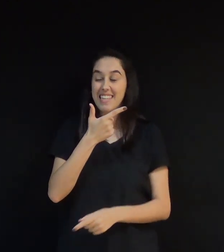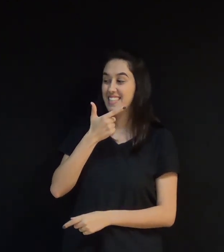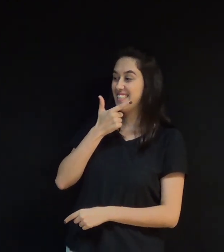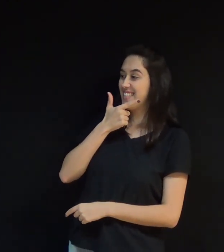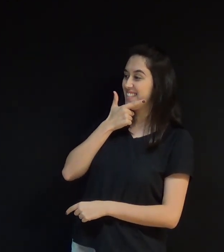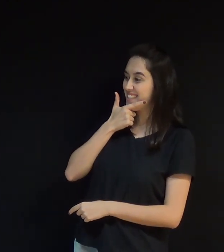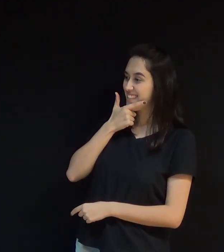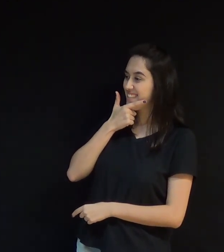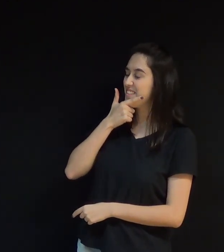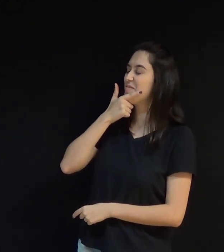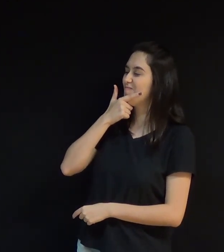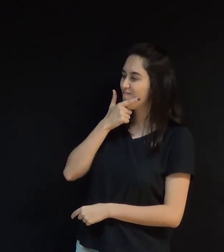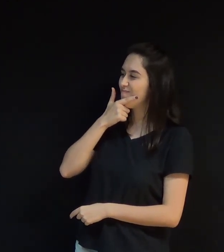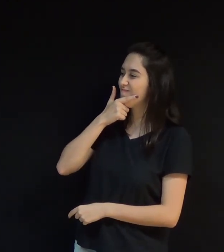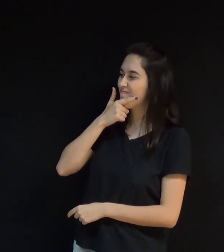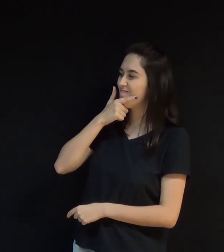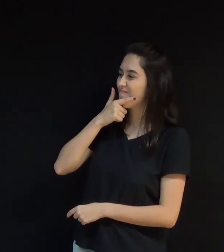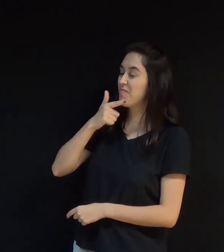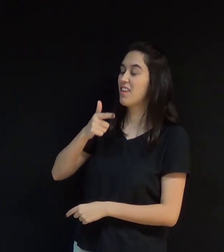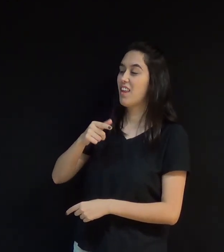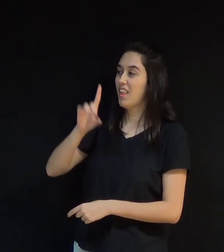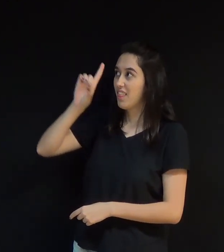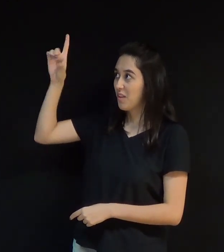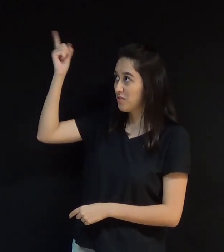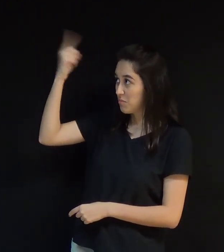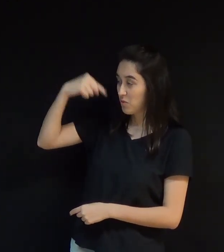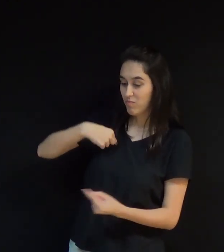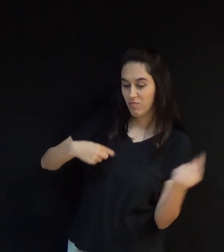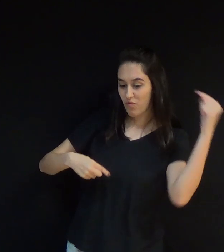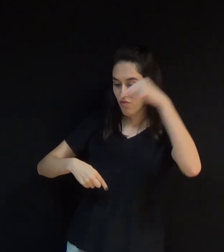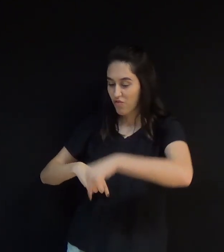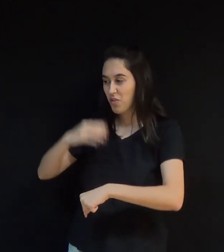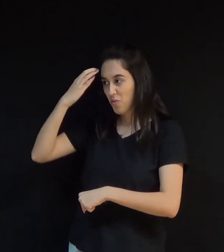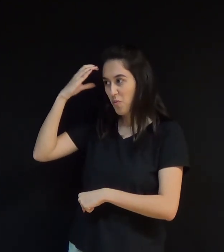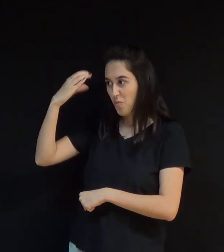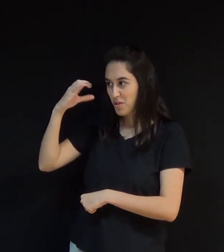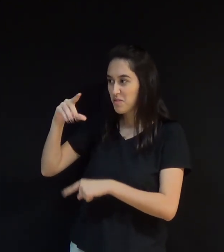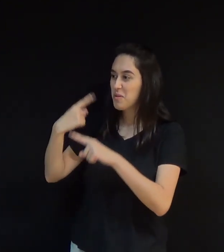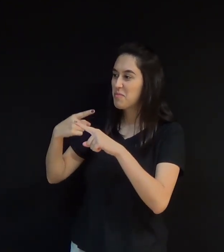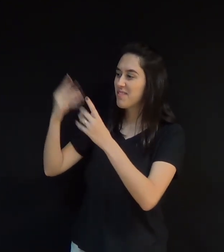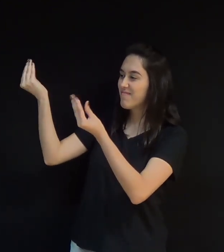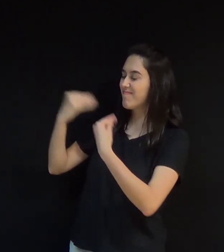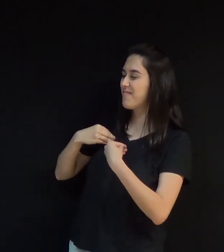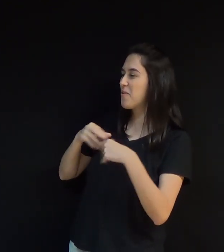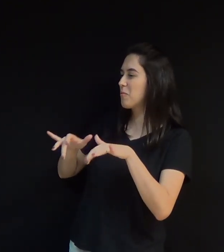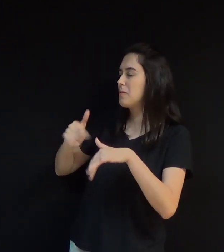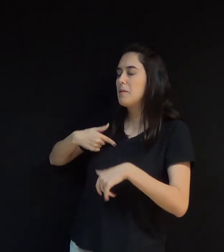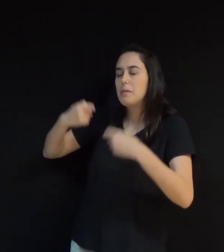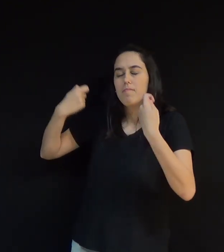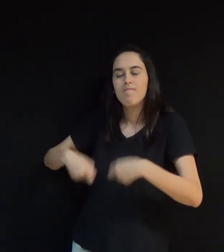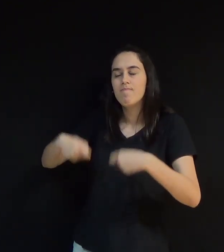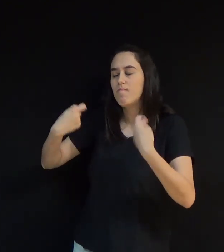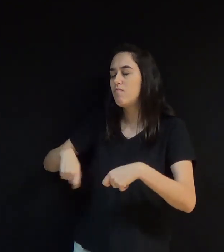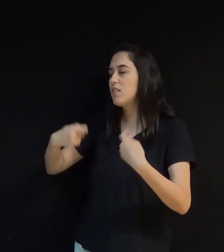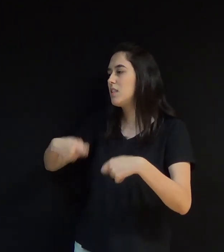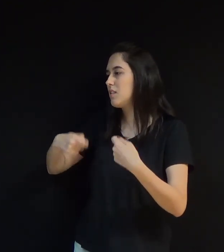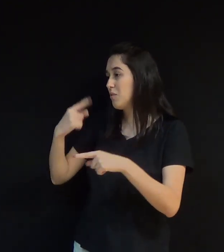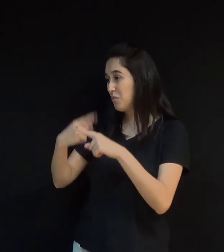Deus me mandou eu vir para Curitiba, pois ele me daria um computador que tanto preciso, pois o computador que eu usava